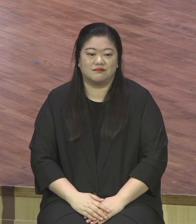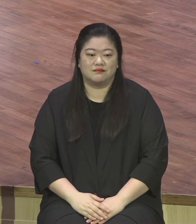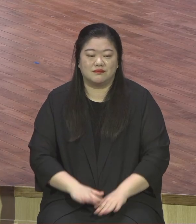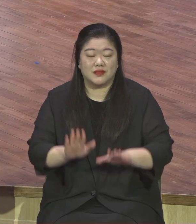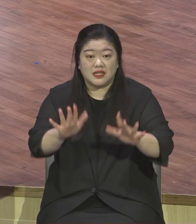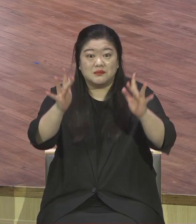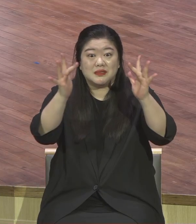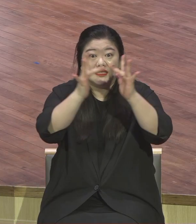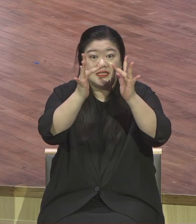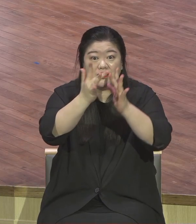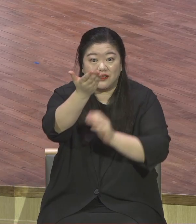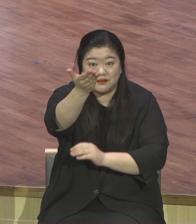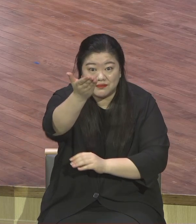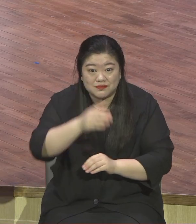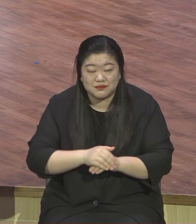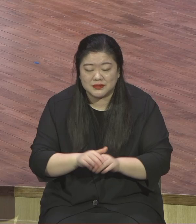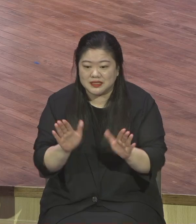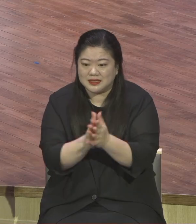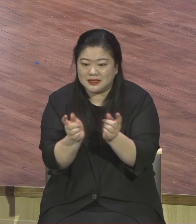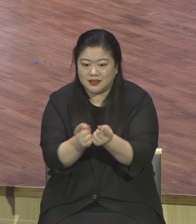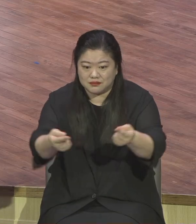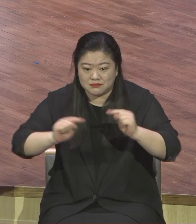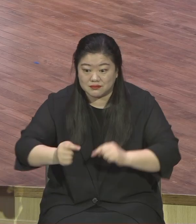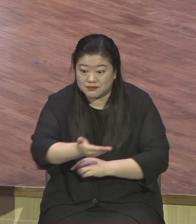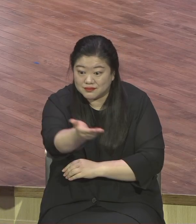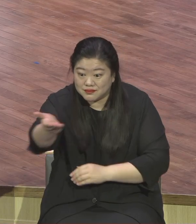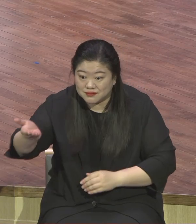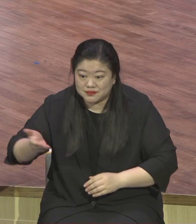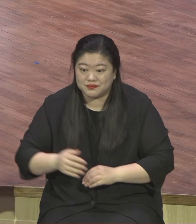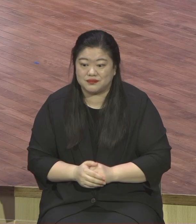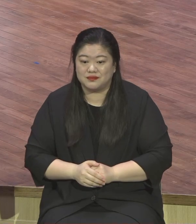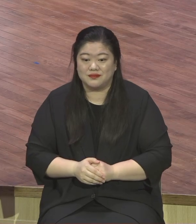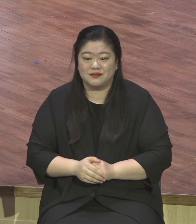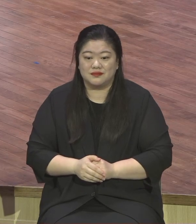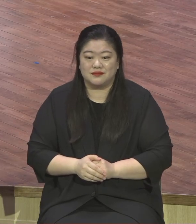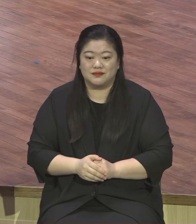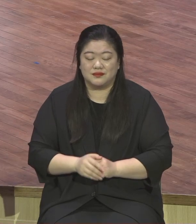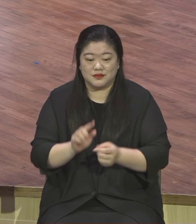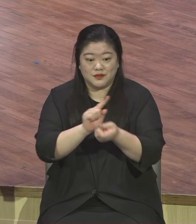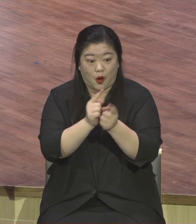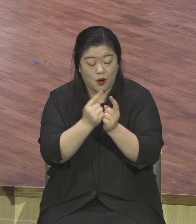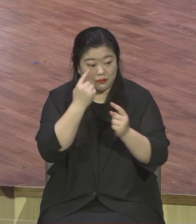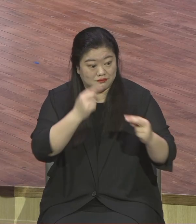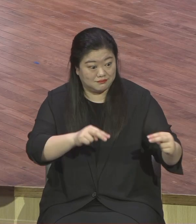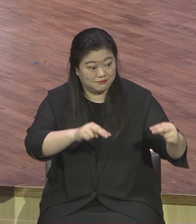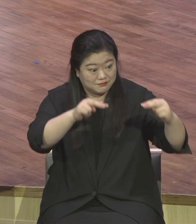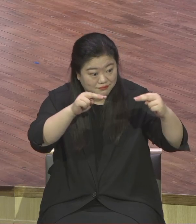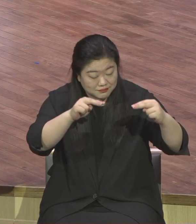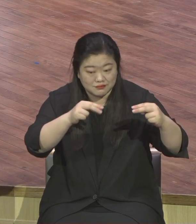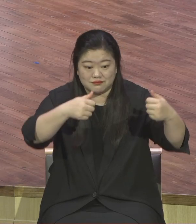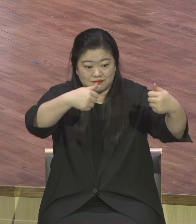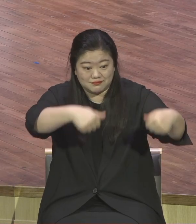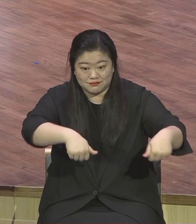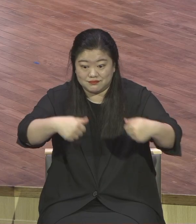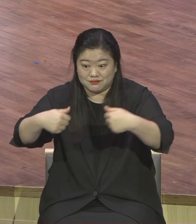오프라인으로 같이 다 예배드리는데 온라인 예배하는 성도들 또 지금 원리스홀 또